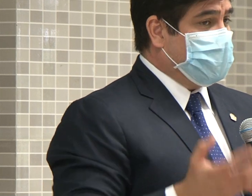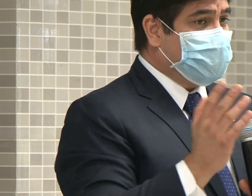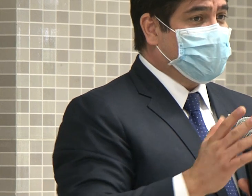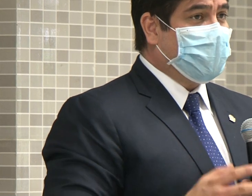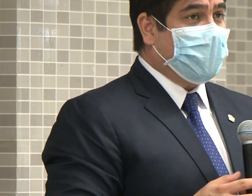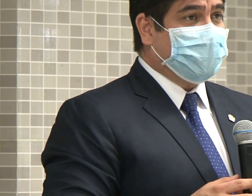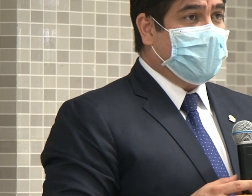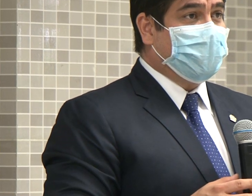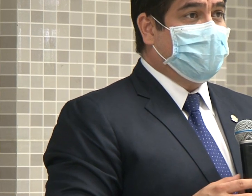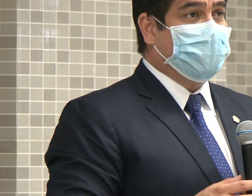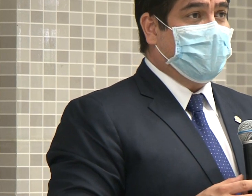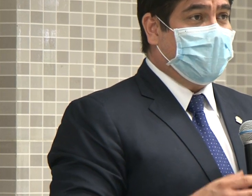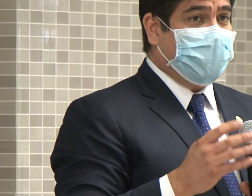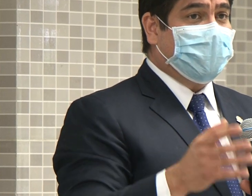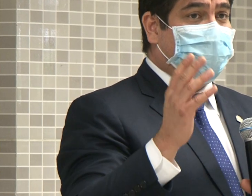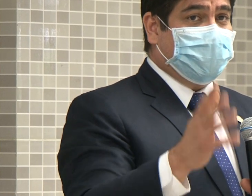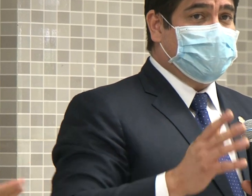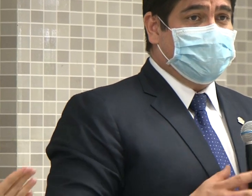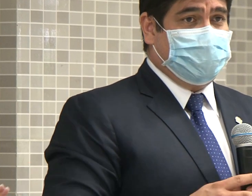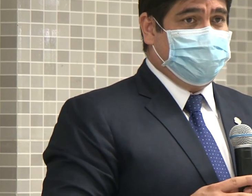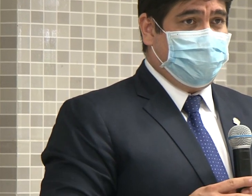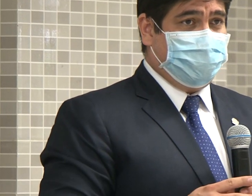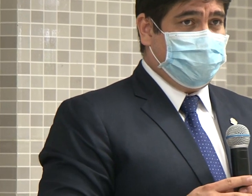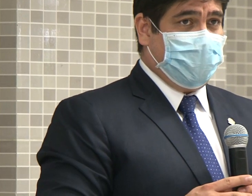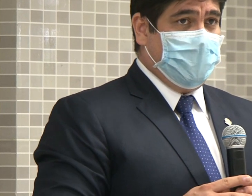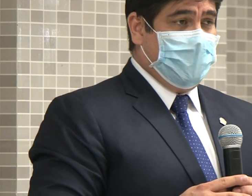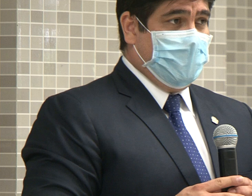Entonces, quiero plantear algo, a nivel de hipótesis.